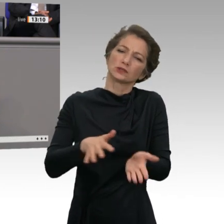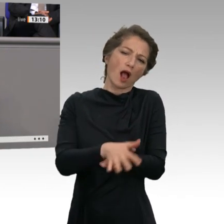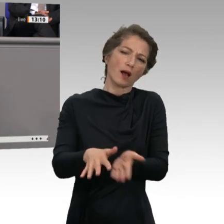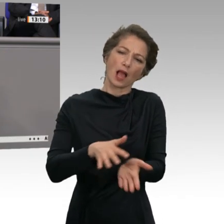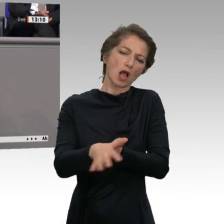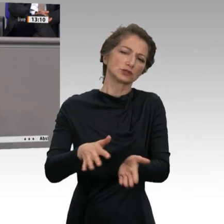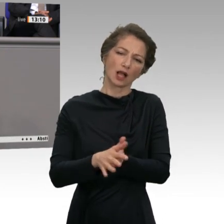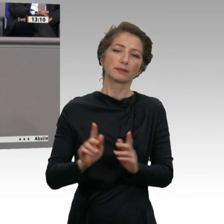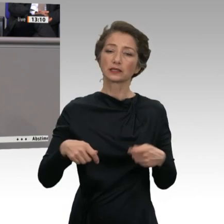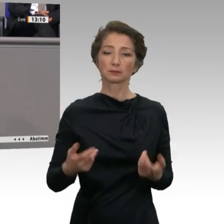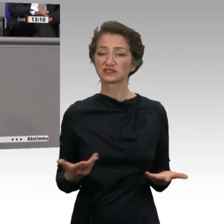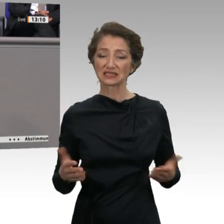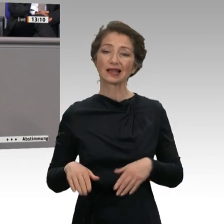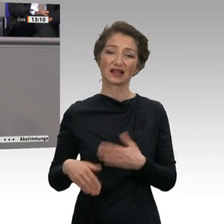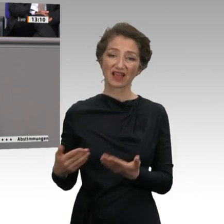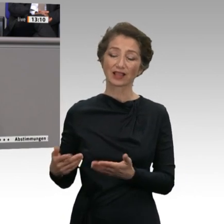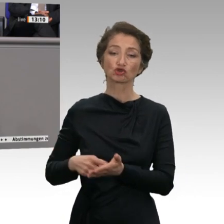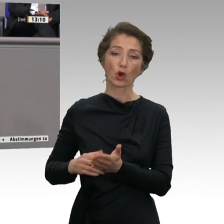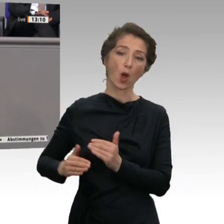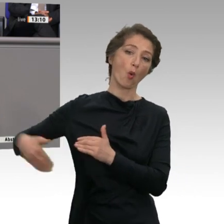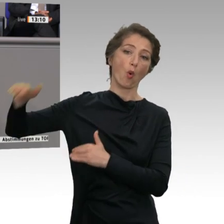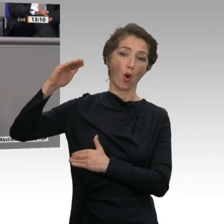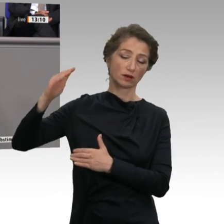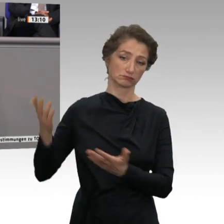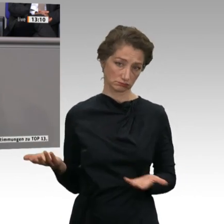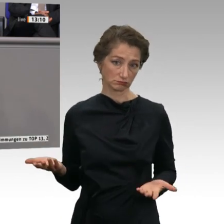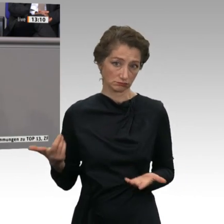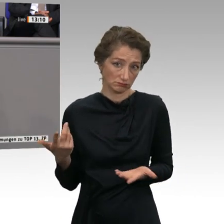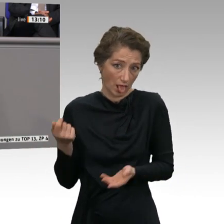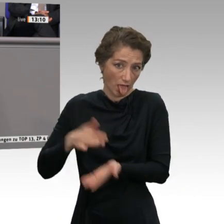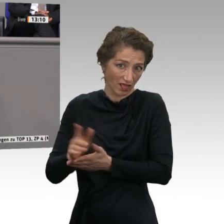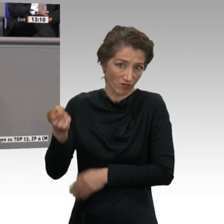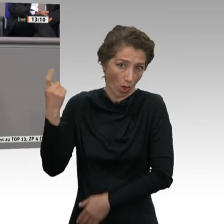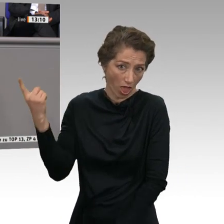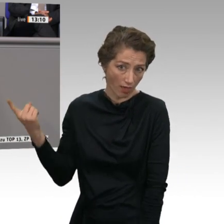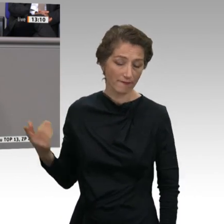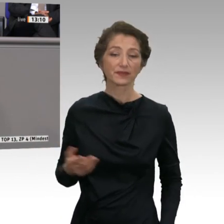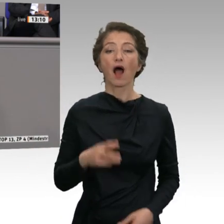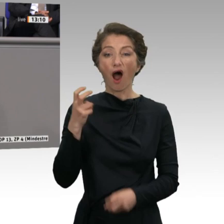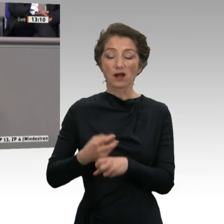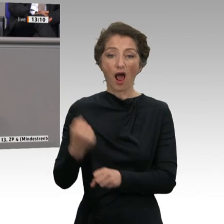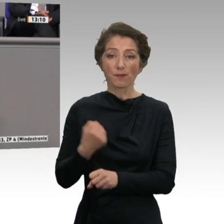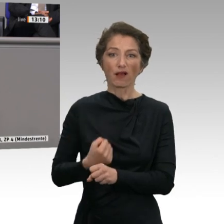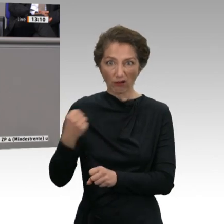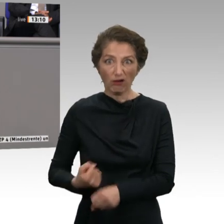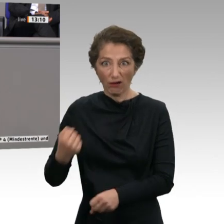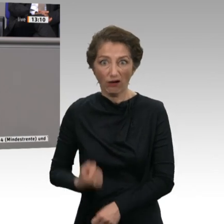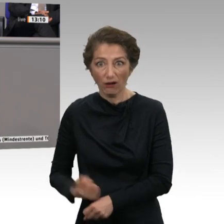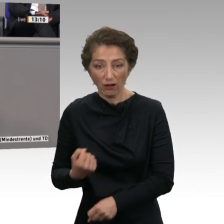entweder man erhöht die Beiträge und die Steuern massiv. Das bedeutet, dass diejenigen, die hart arbeiten, viel, viel weniger von ihrem Einkommen haben